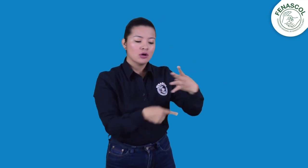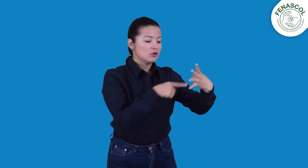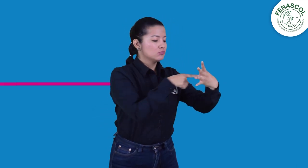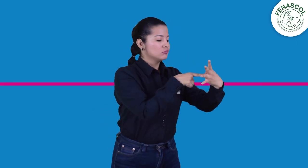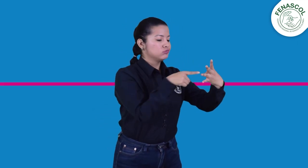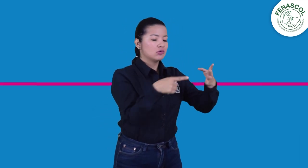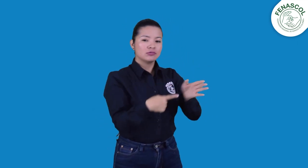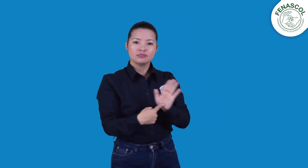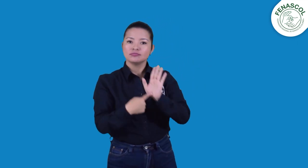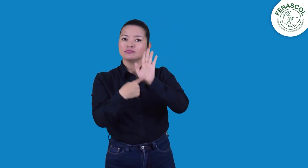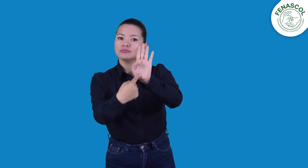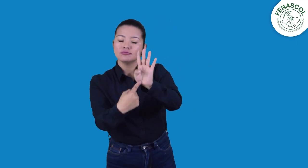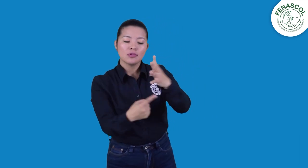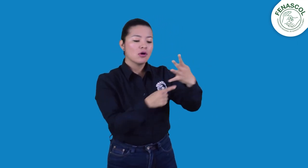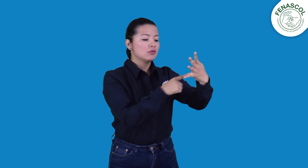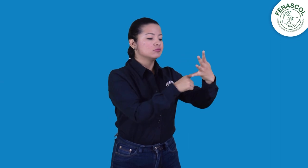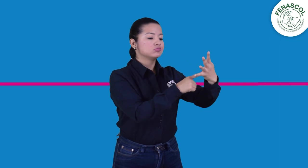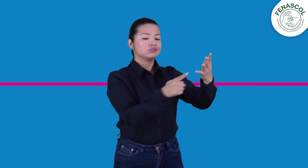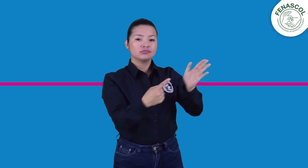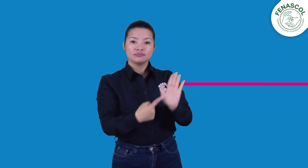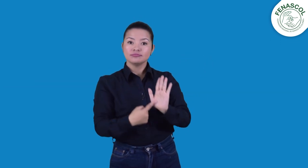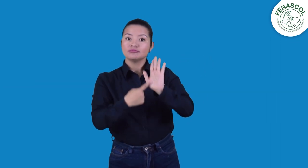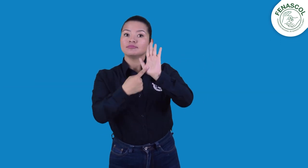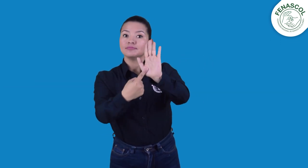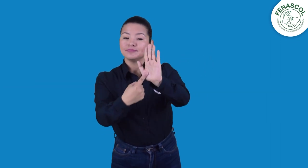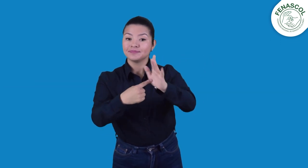hasta finalizar el 31 de mayo de 2024.